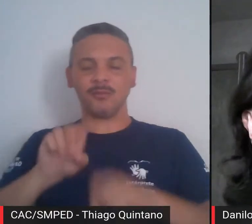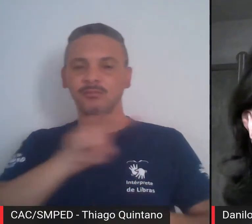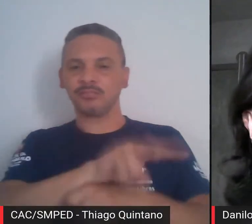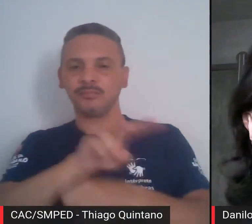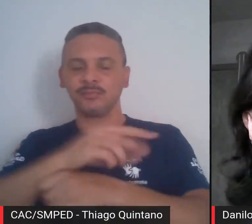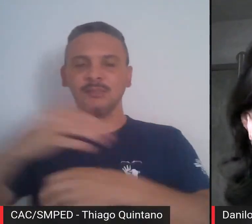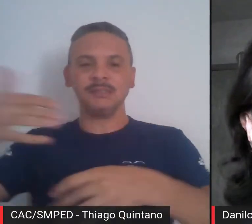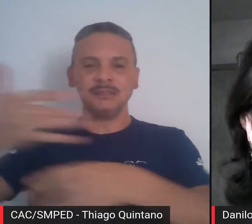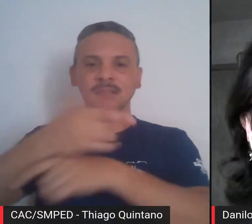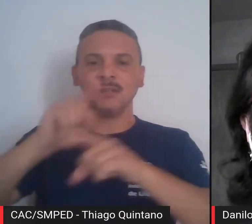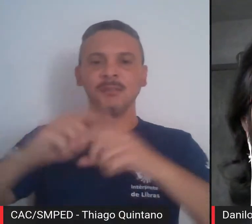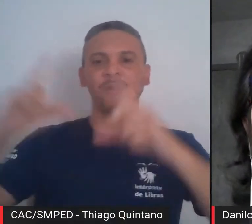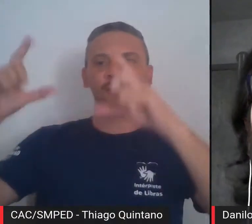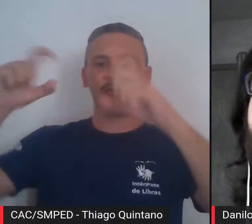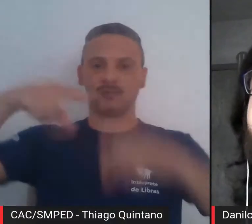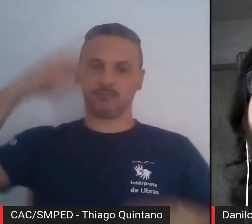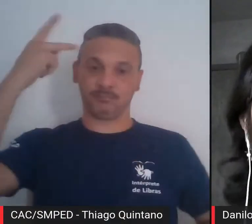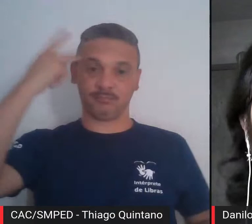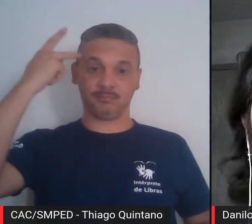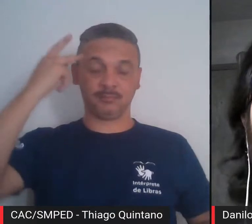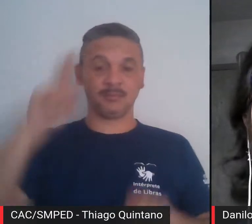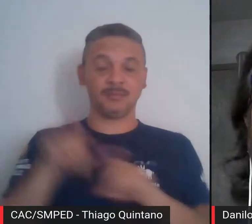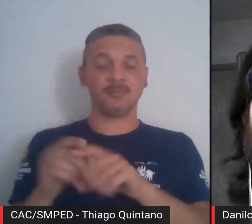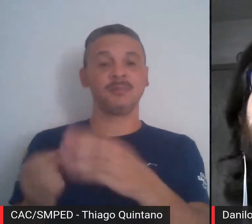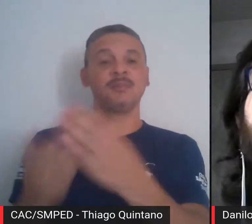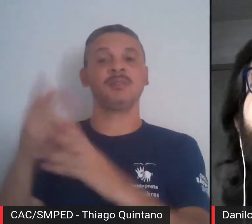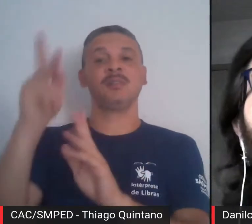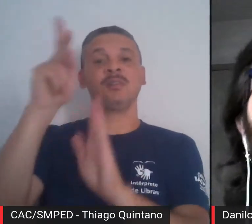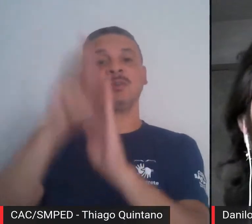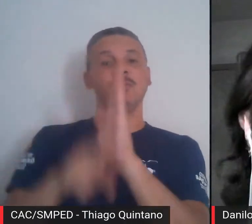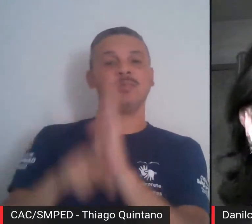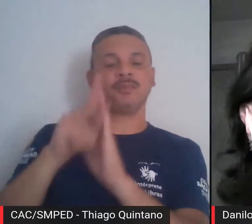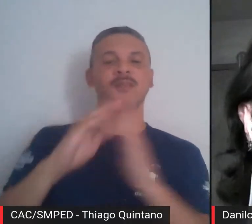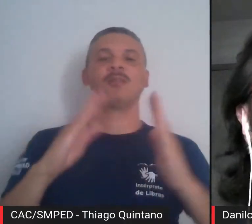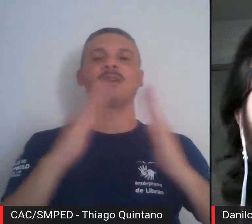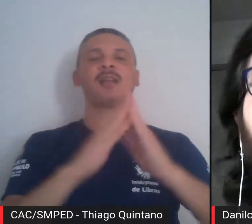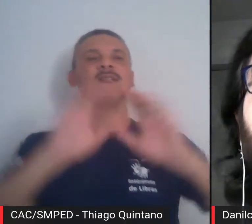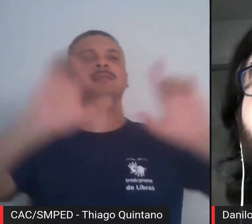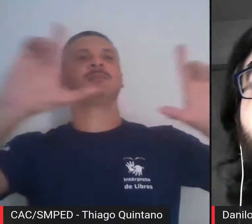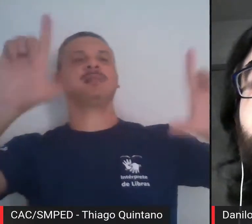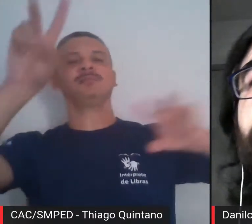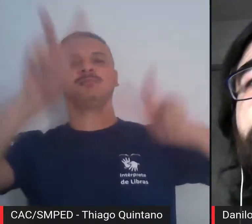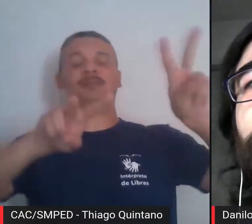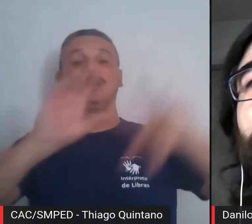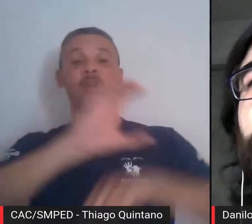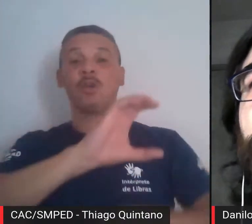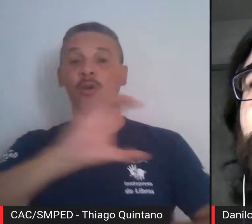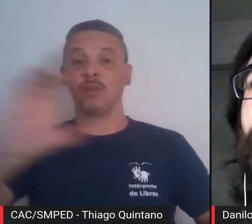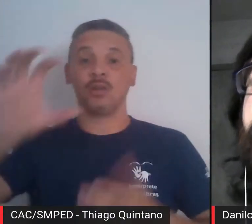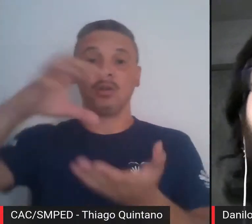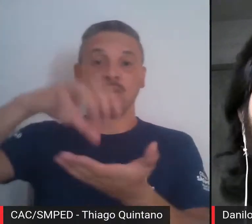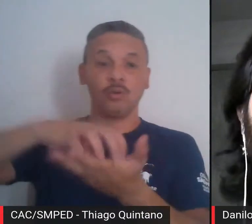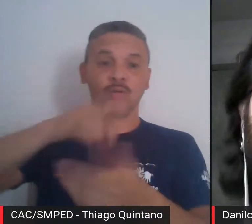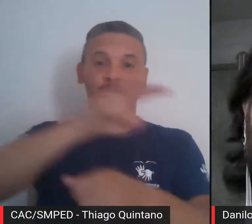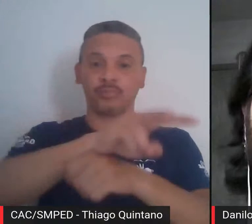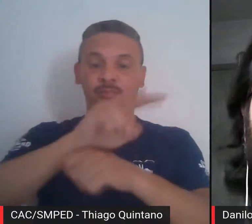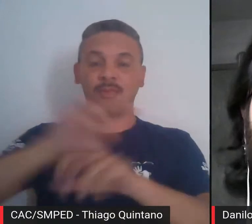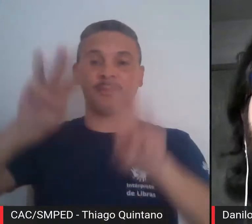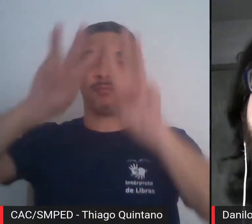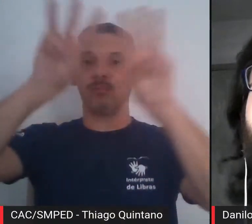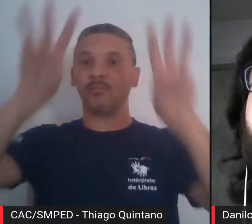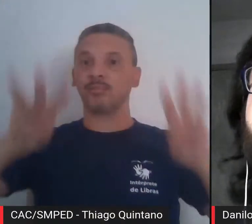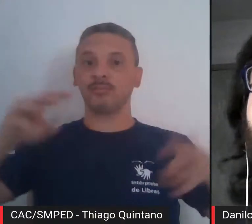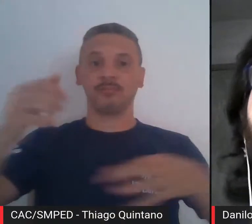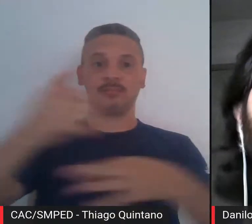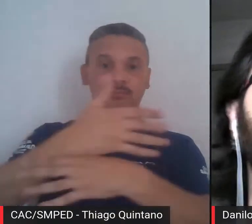fotografia produzida em São Paulo. Implantou o projeto da Casa da Imagem e atualmente coordena o núcleo de curadoria do Museu da Cidade.